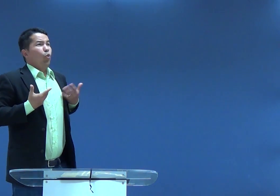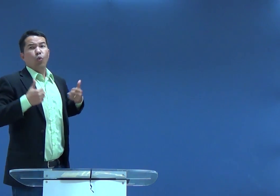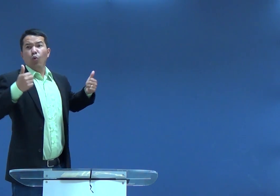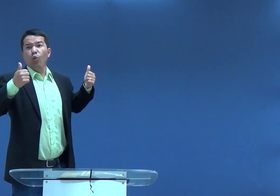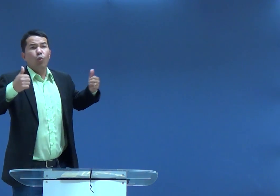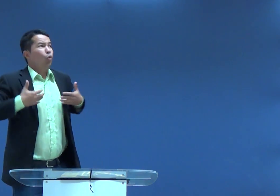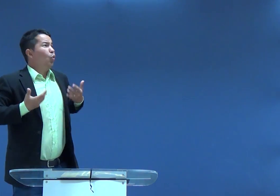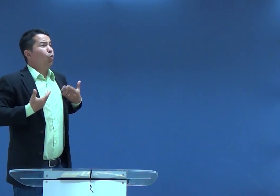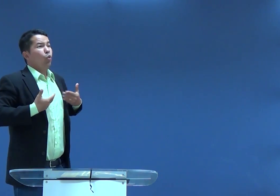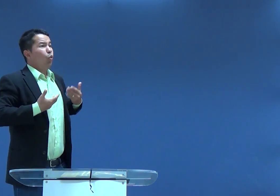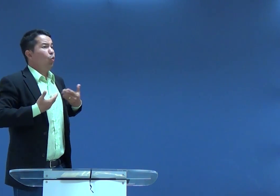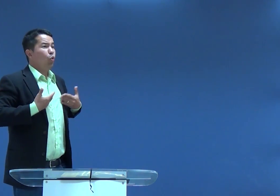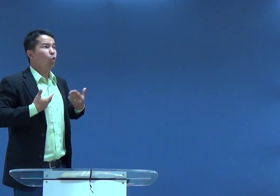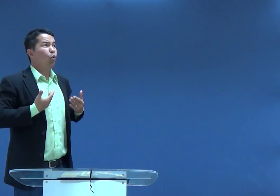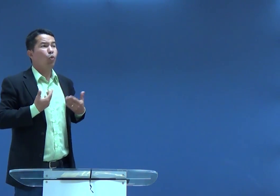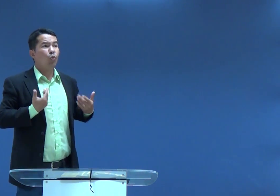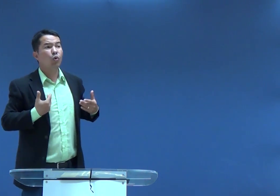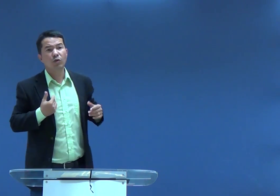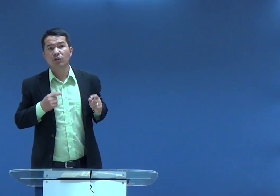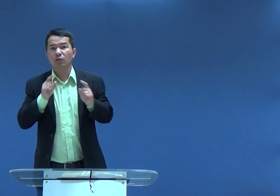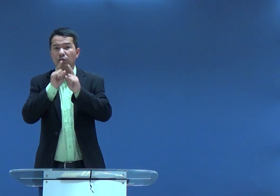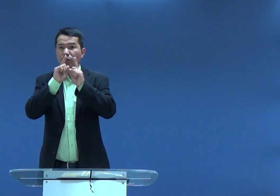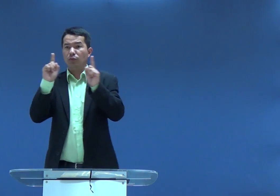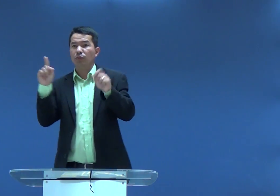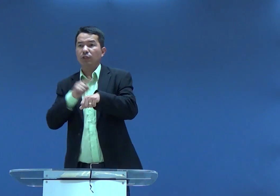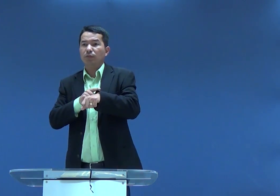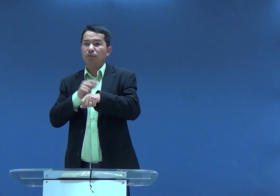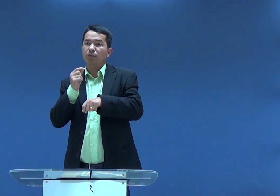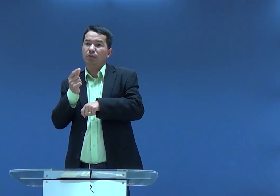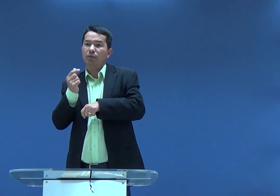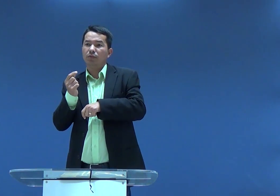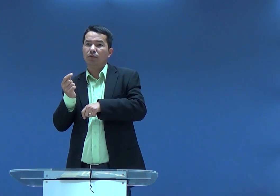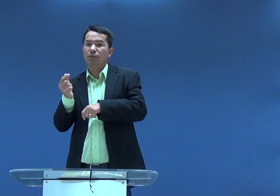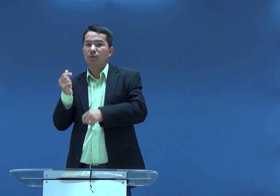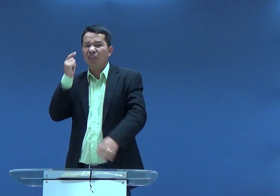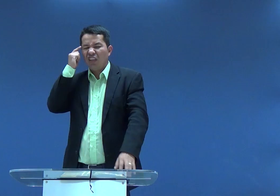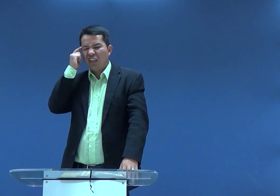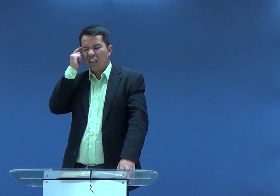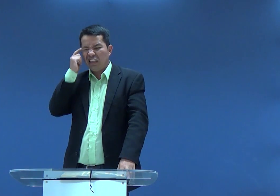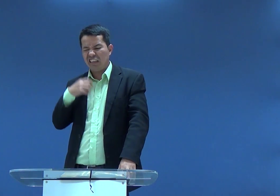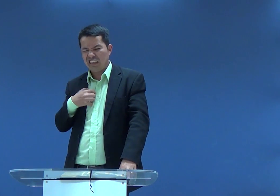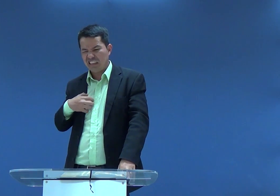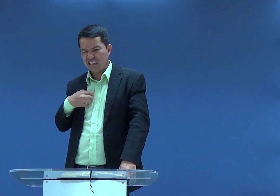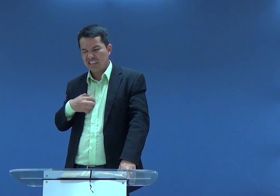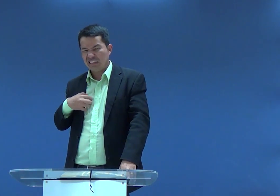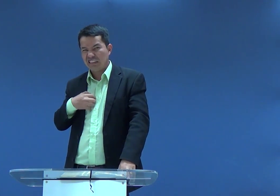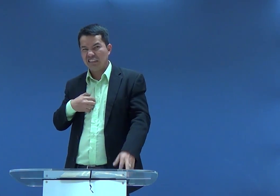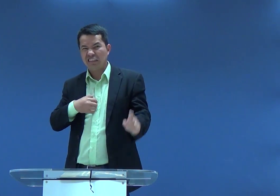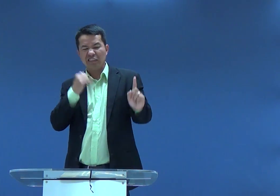E ele ficou surpreso também, mas ficou animado com aquilo. Depois, um tempo depois, um tempo que passou.